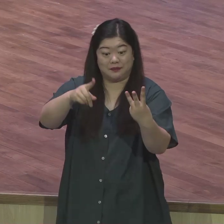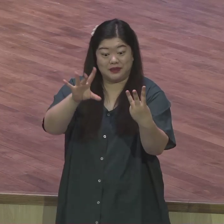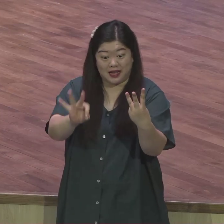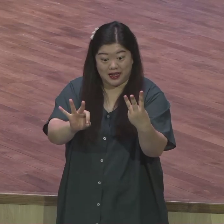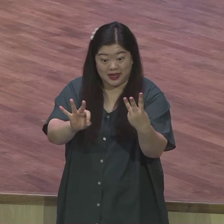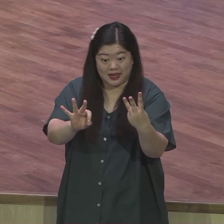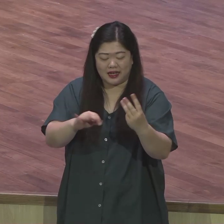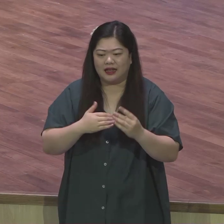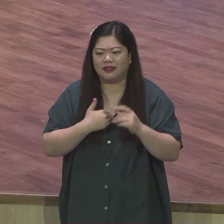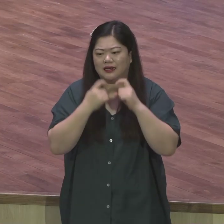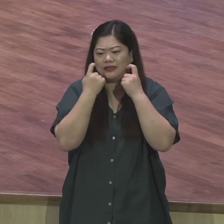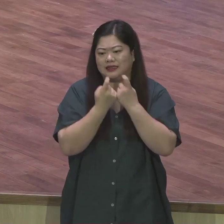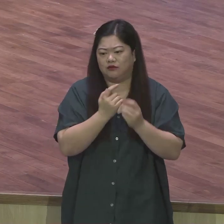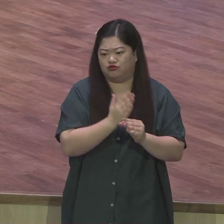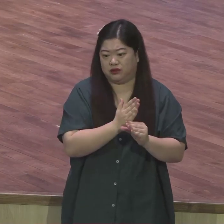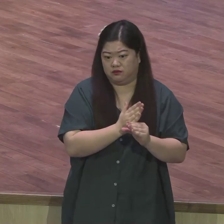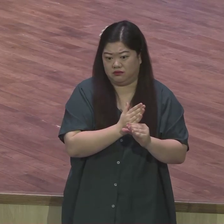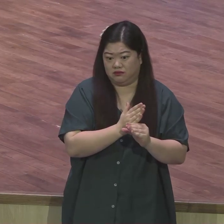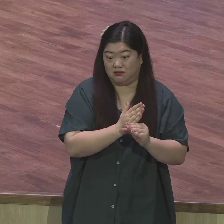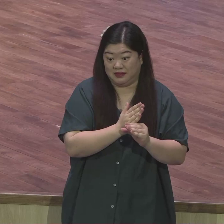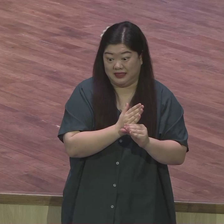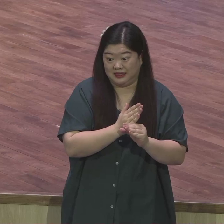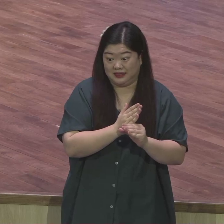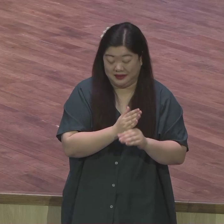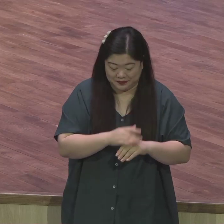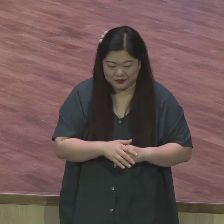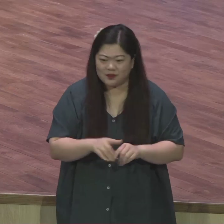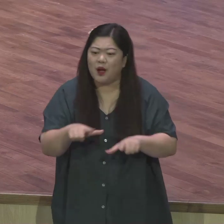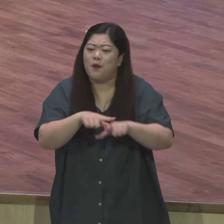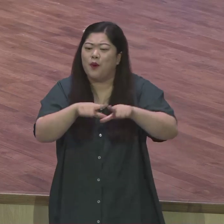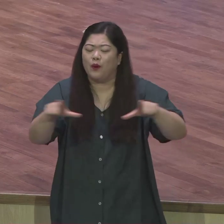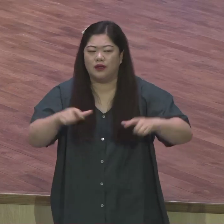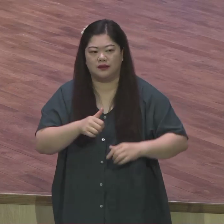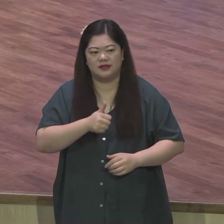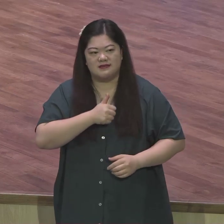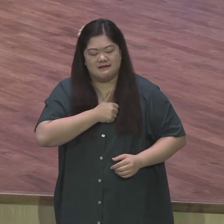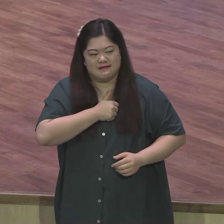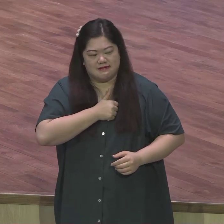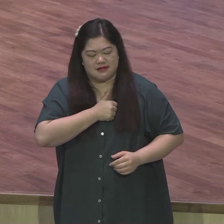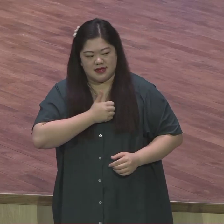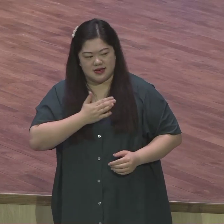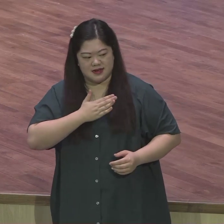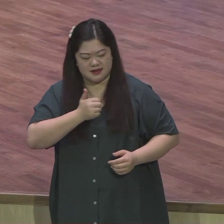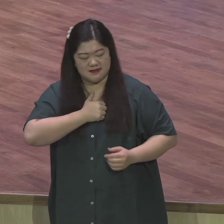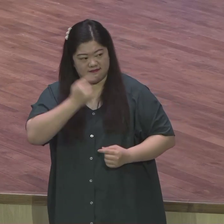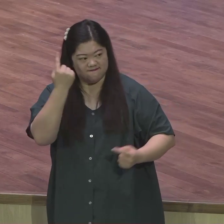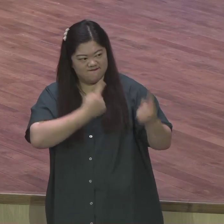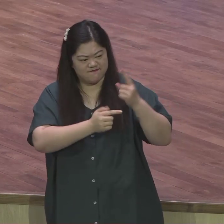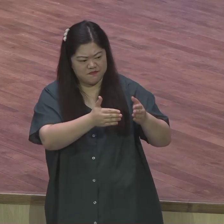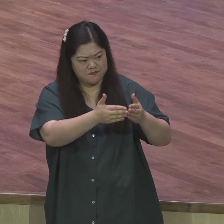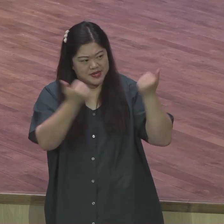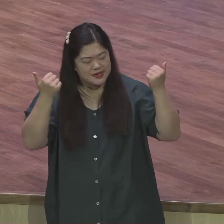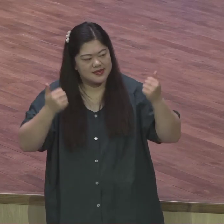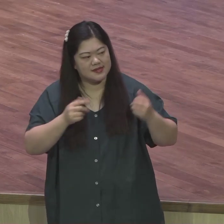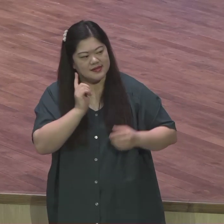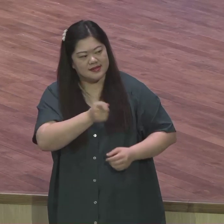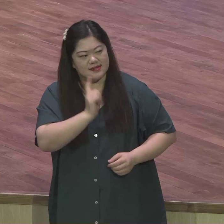시험듭니까 왜 낙심합니까 왜 자손심이 상합니까 나중심인데 내 중심 사는데 나를 무시했다고